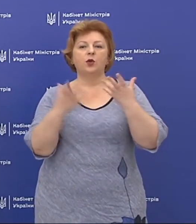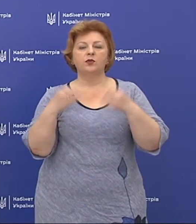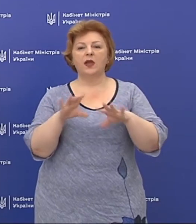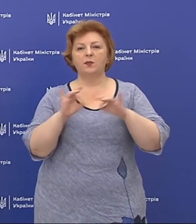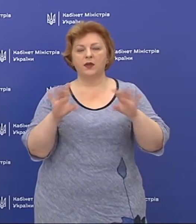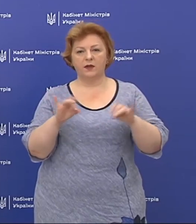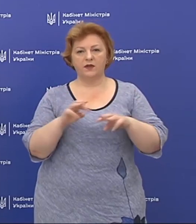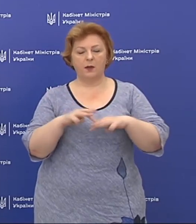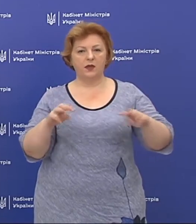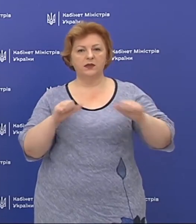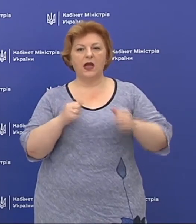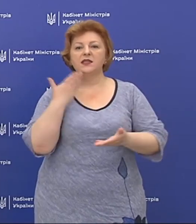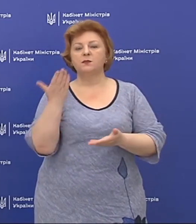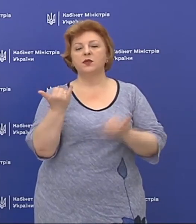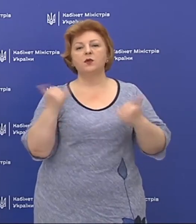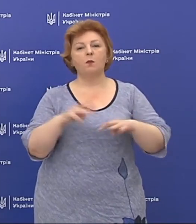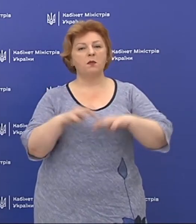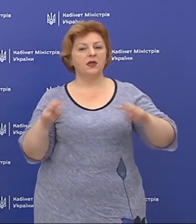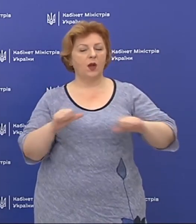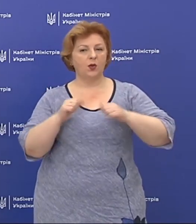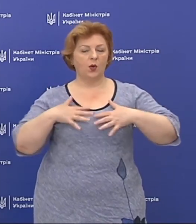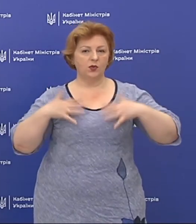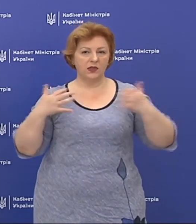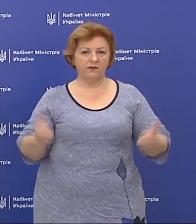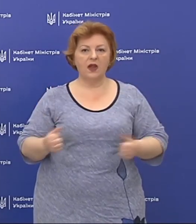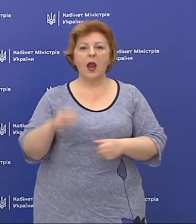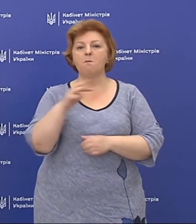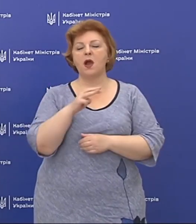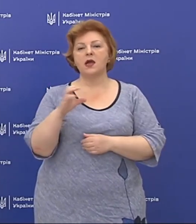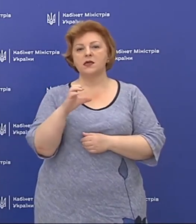Міністр охорони здоров